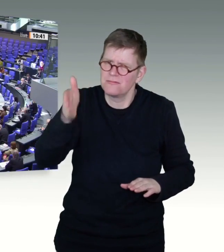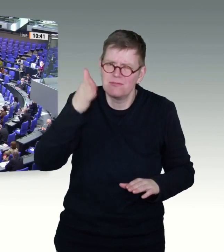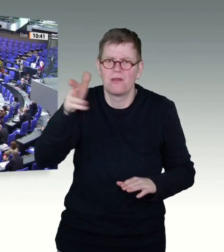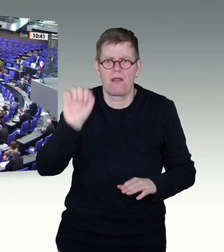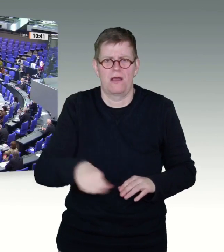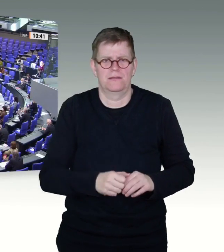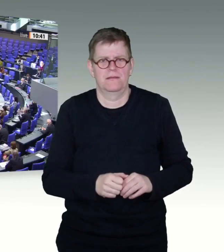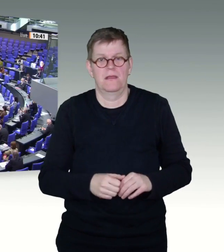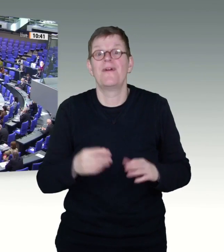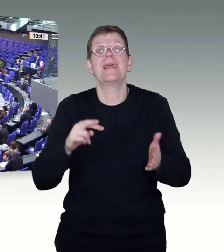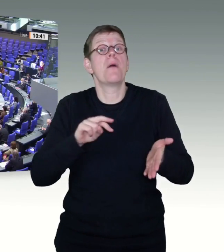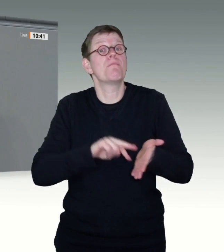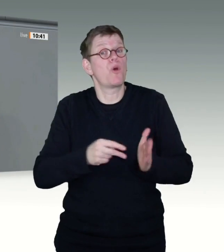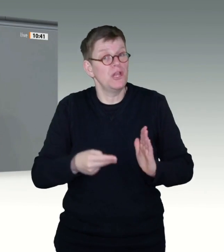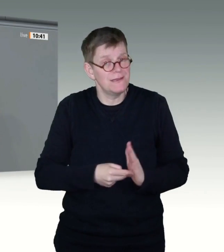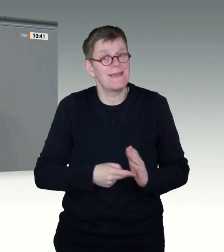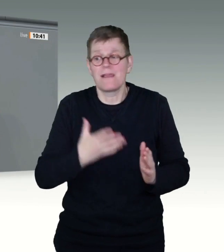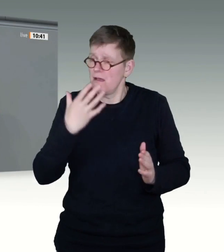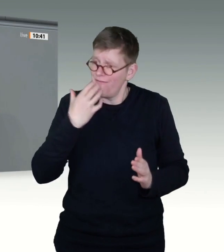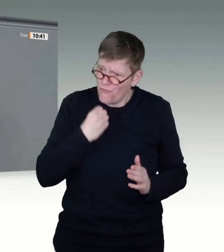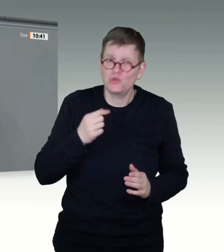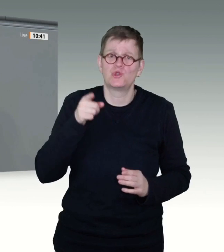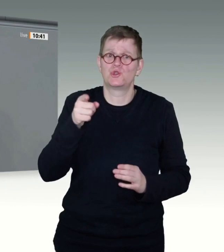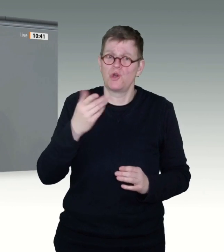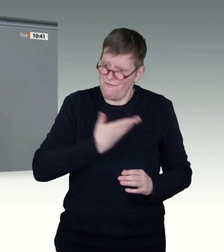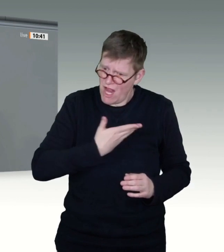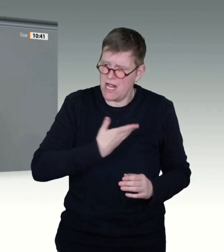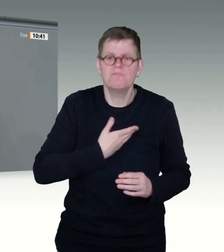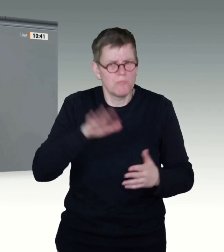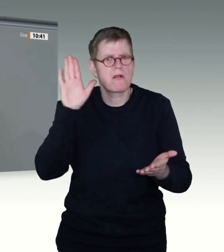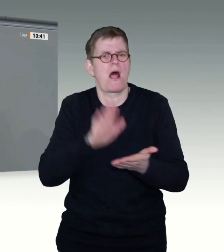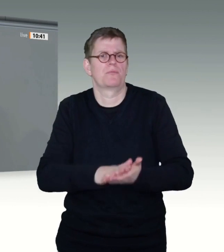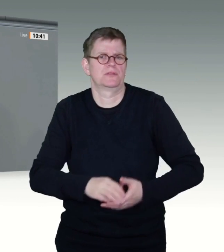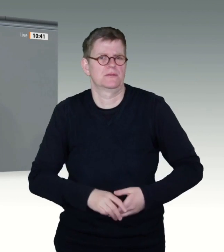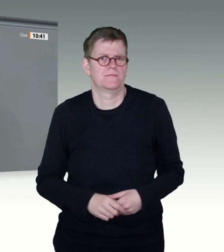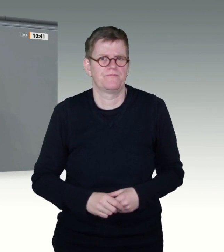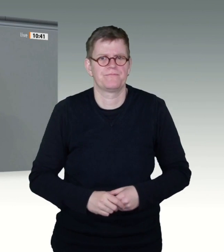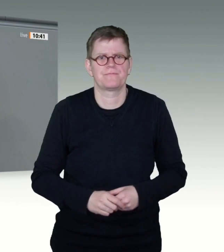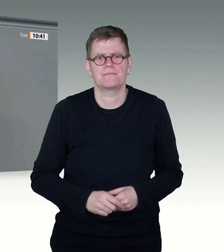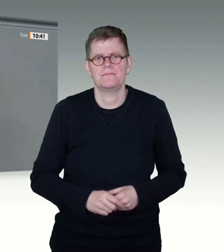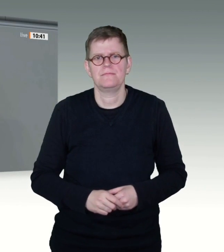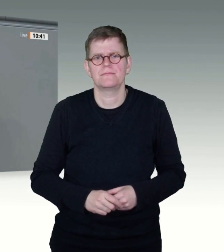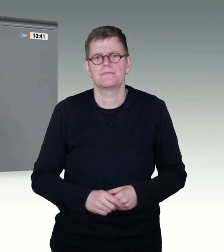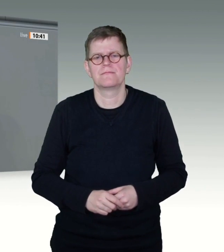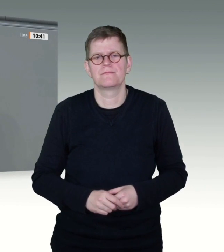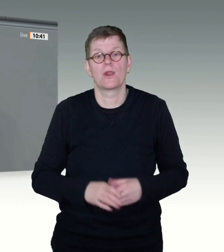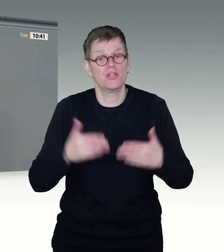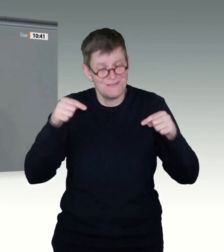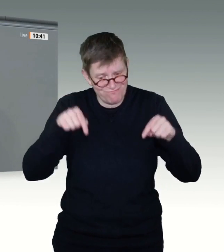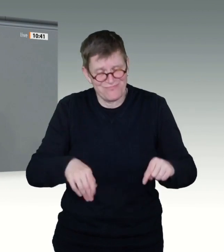Zweitens muss jetzt endlich die Ausweitung der Impfkampagne auf die niedergelassenen Ärzte erfolgen. Wir haben in Deutschland über 50.000